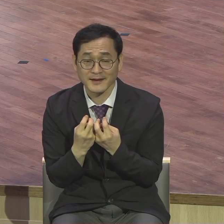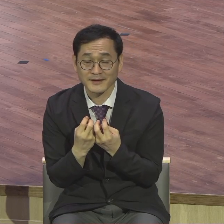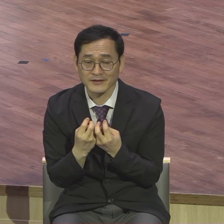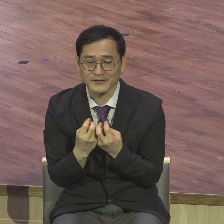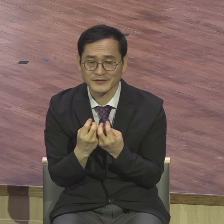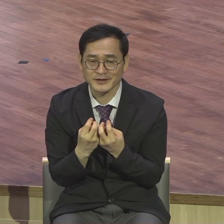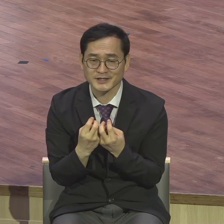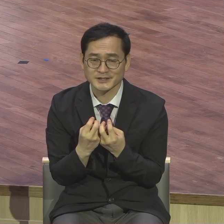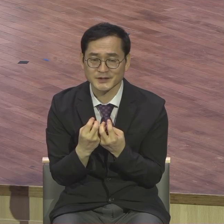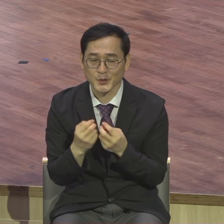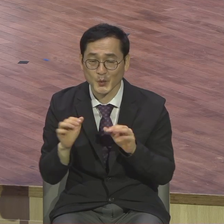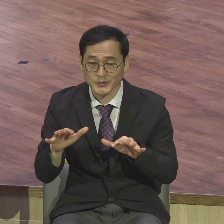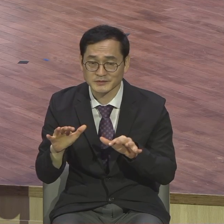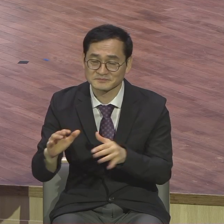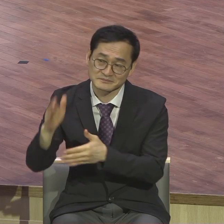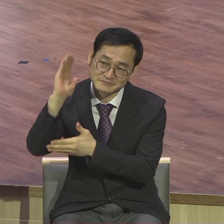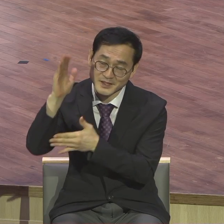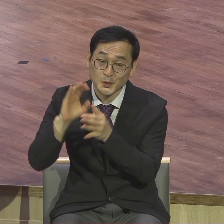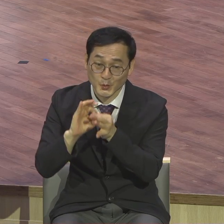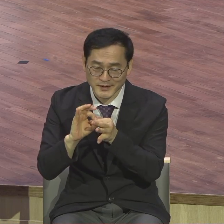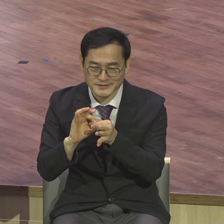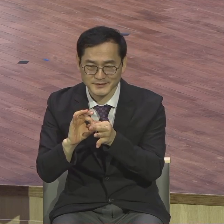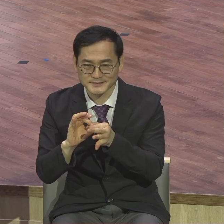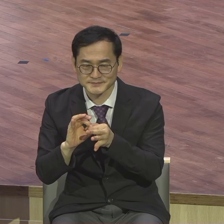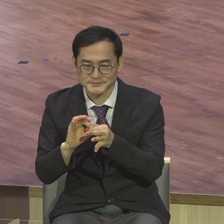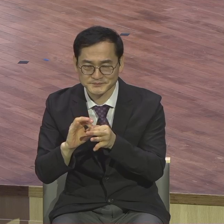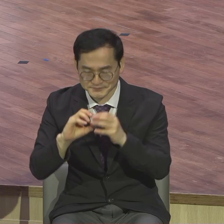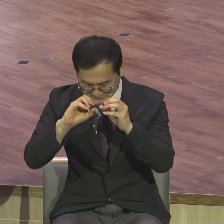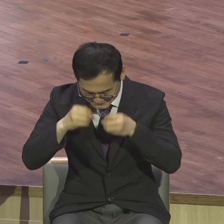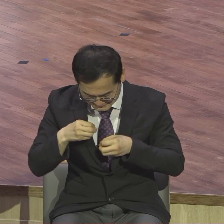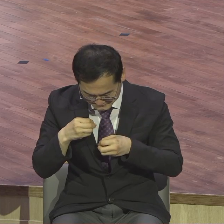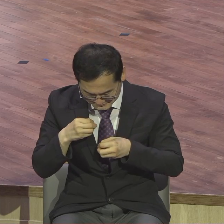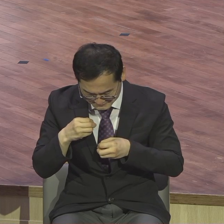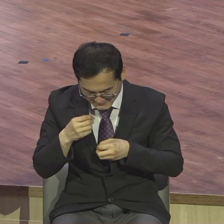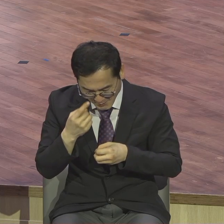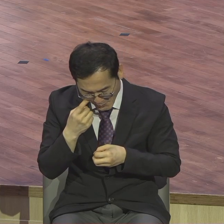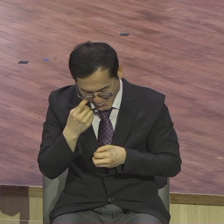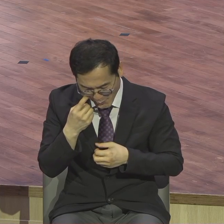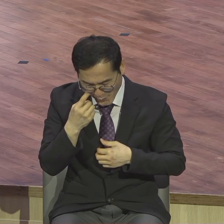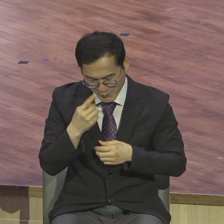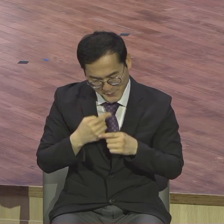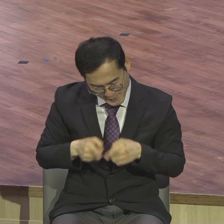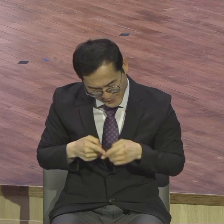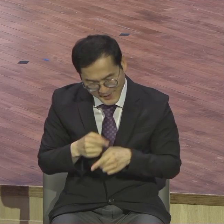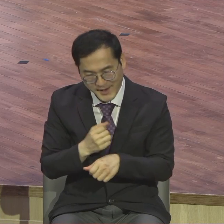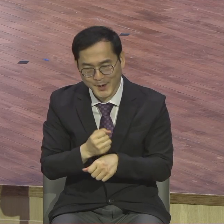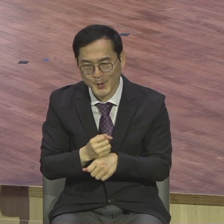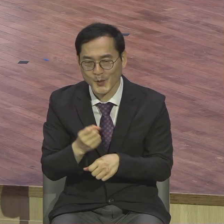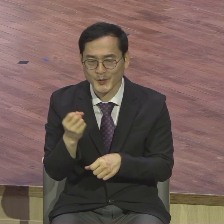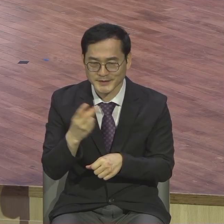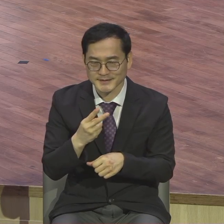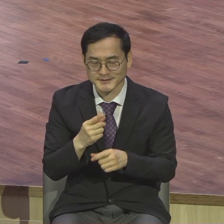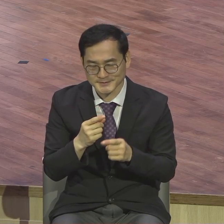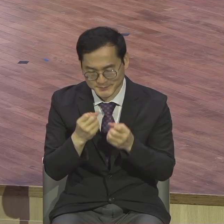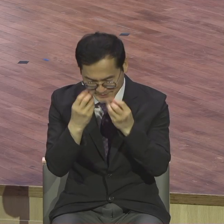갱신할 것은 갱신을 하고 새로운 도전하는 그런 시간이 되기를 바랍니다. 비단 한